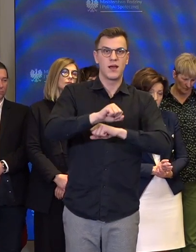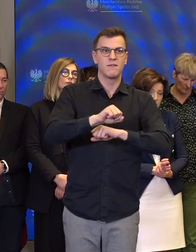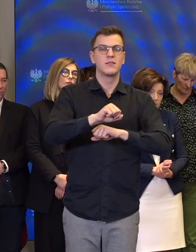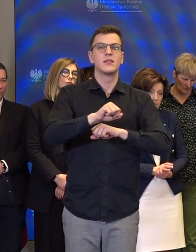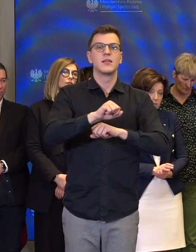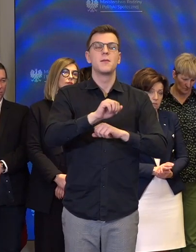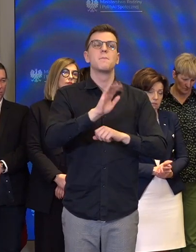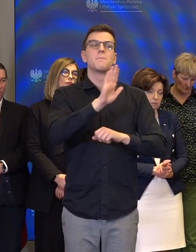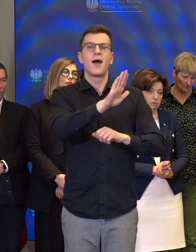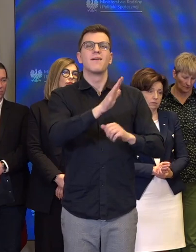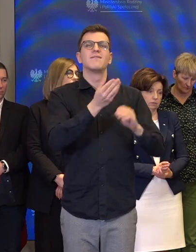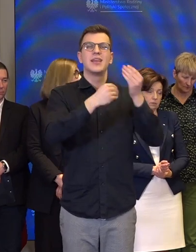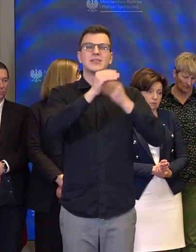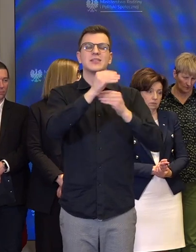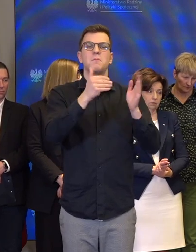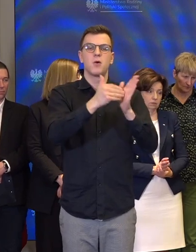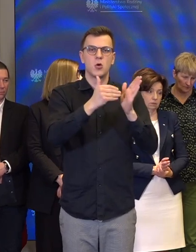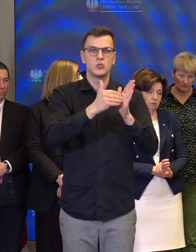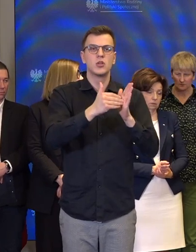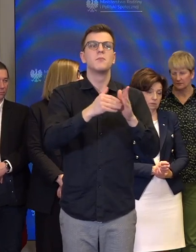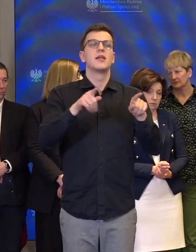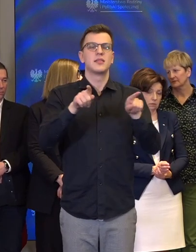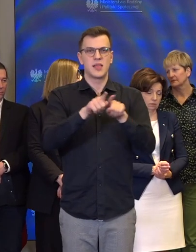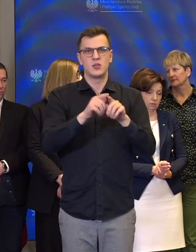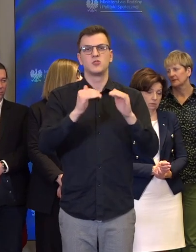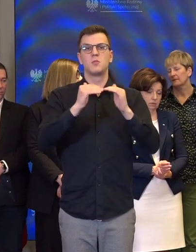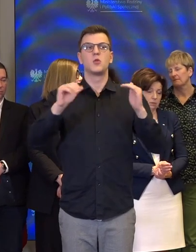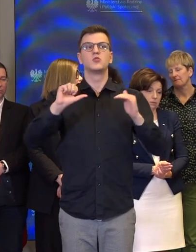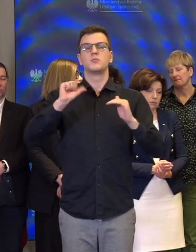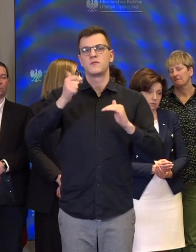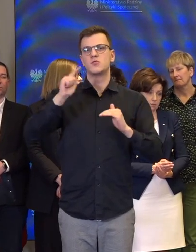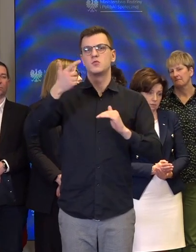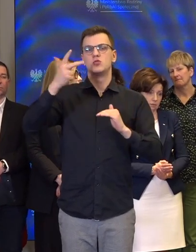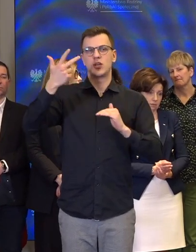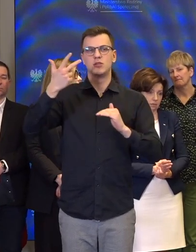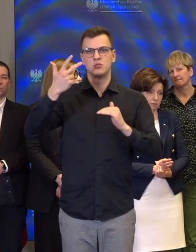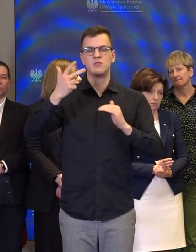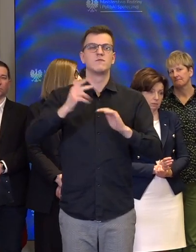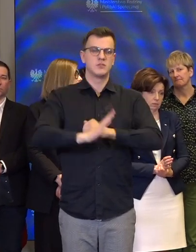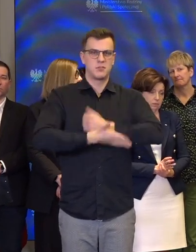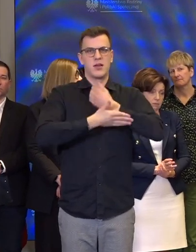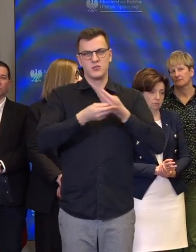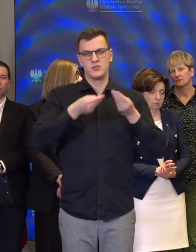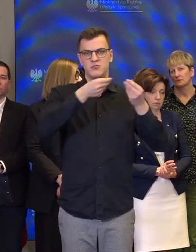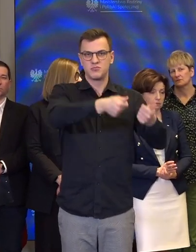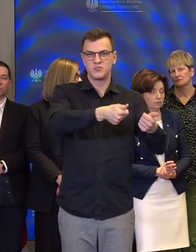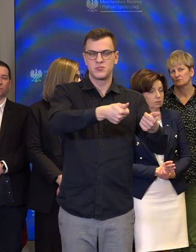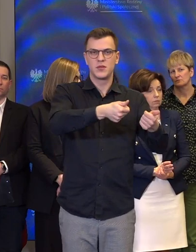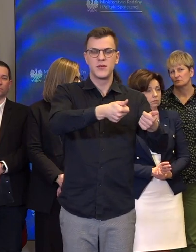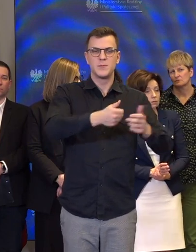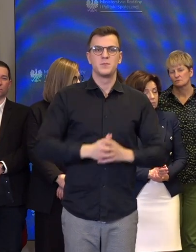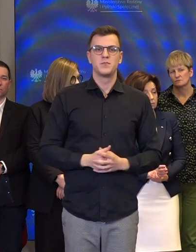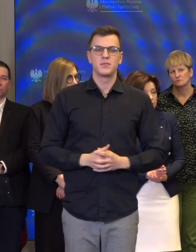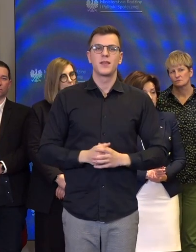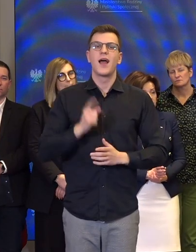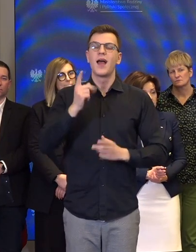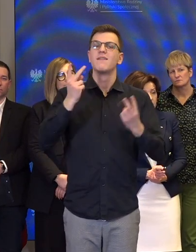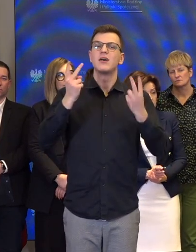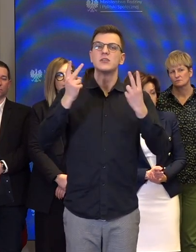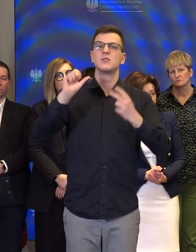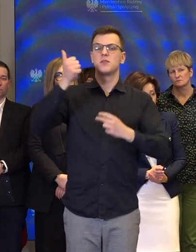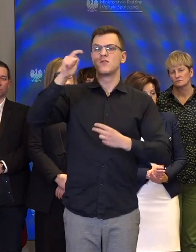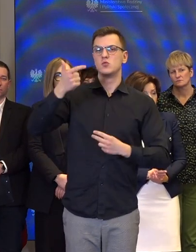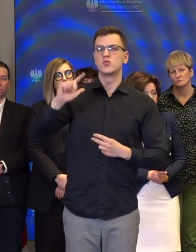potrzeby wsparcia. On może być pierwszy, drugi lub trzeci, ale ważne, że któryś z tych